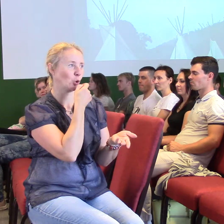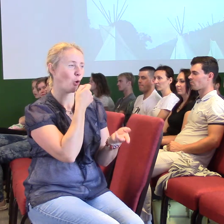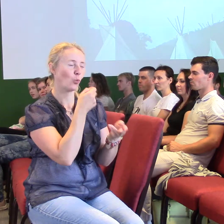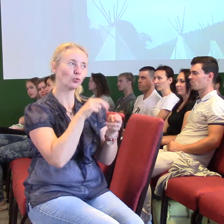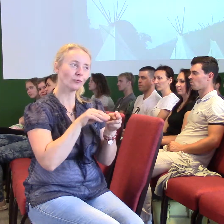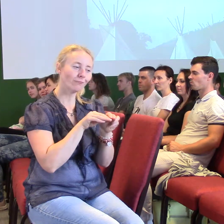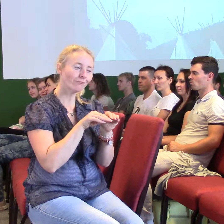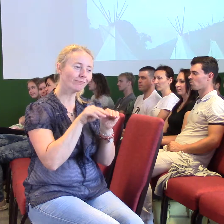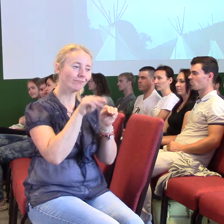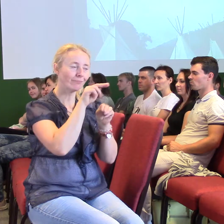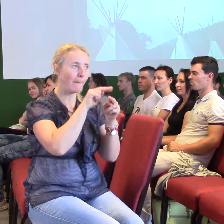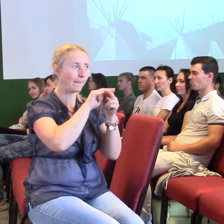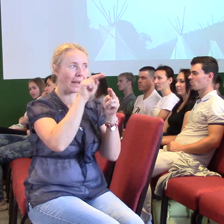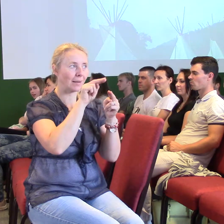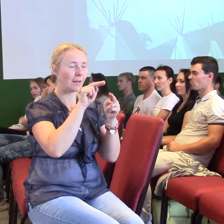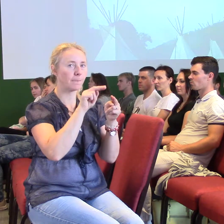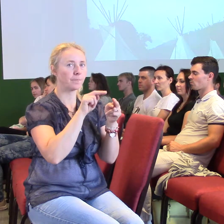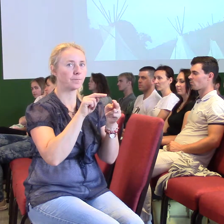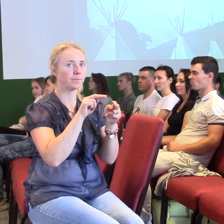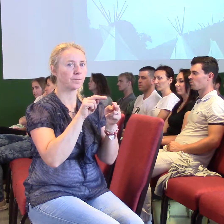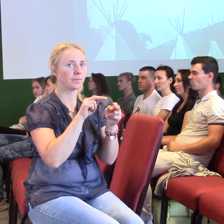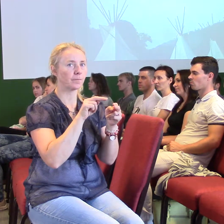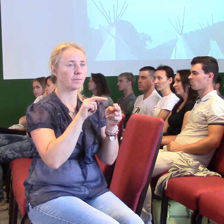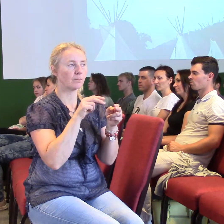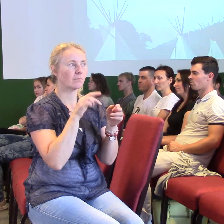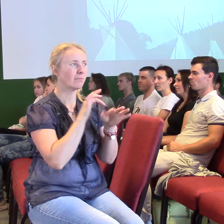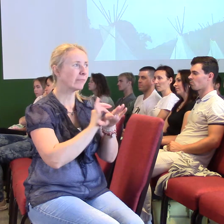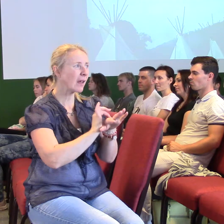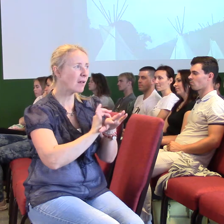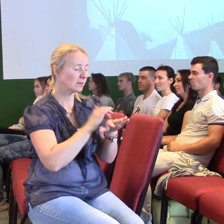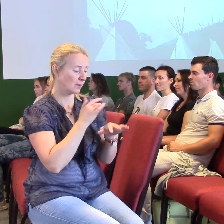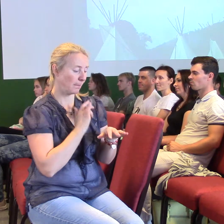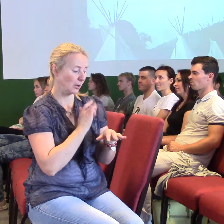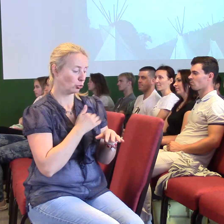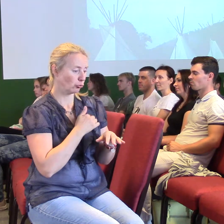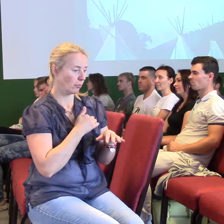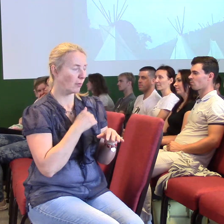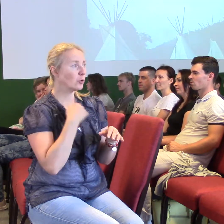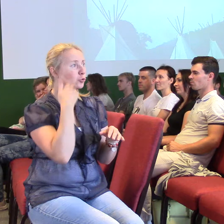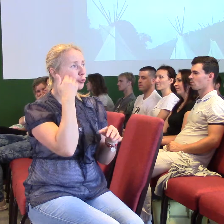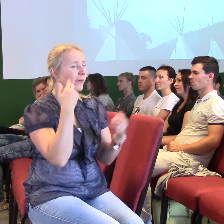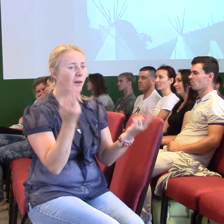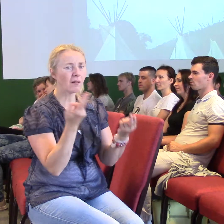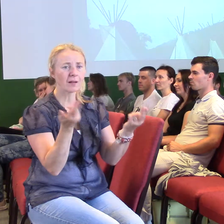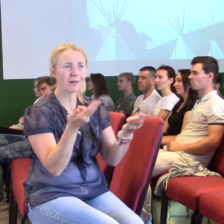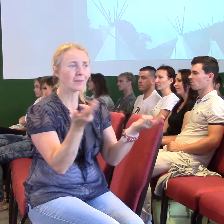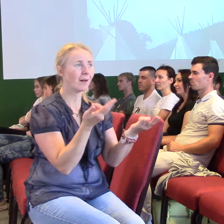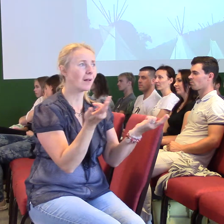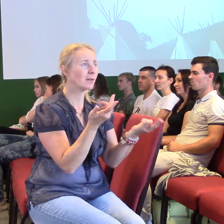takové místo, které potřebuje nějak zaplnit. A tak člověk často hledá, prostě čím by to zaplnil.